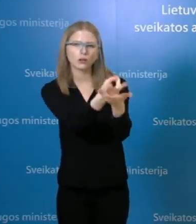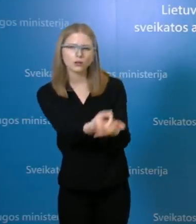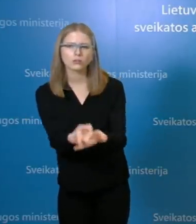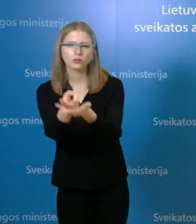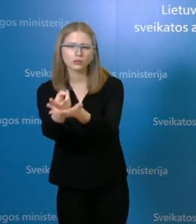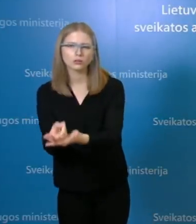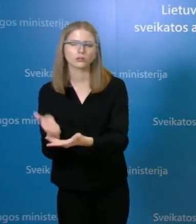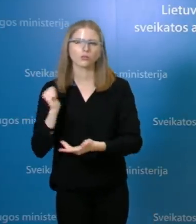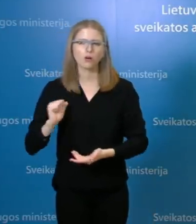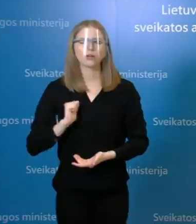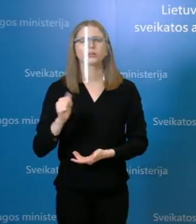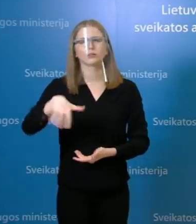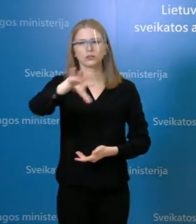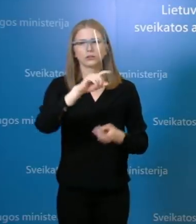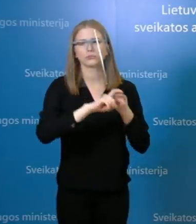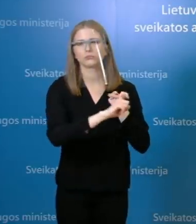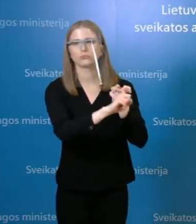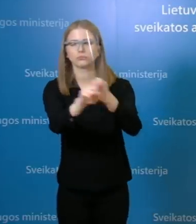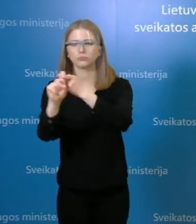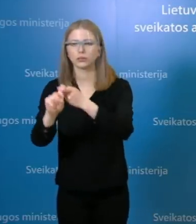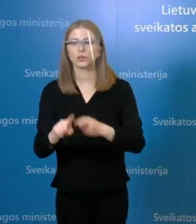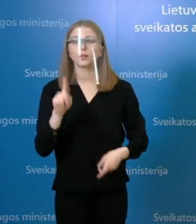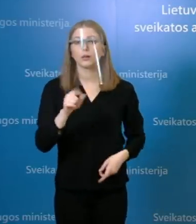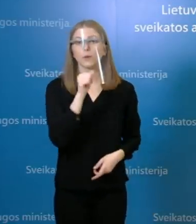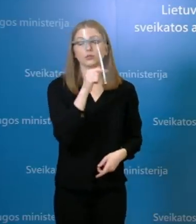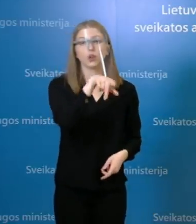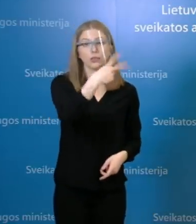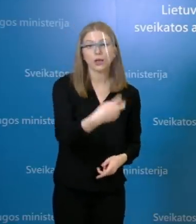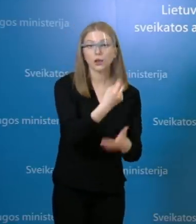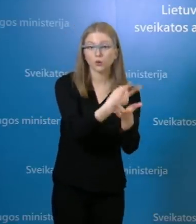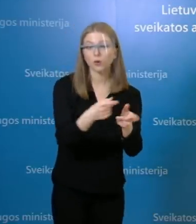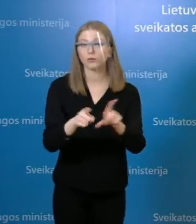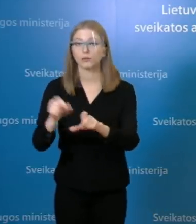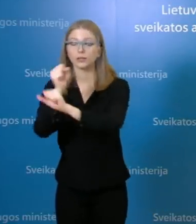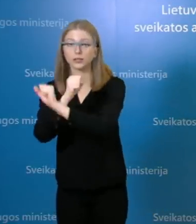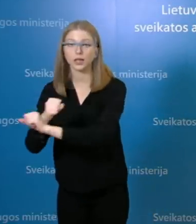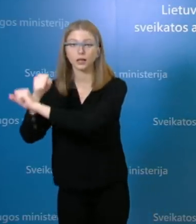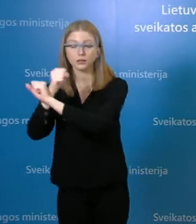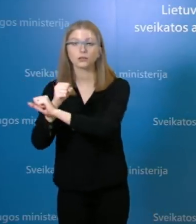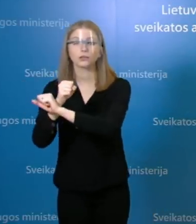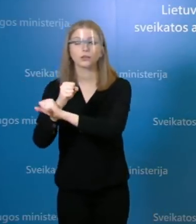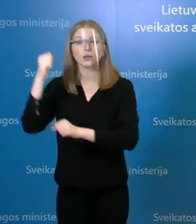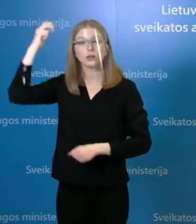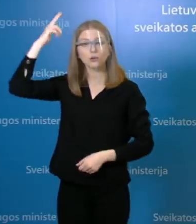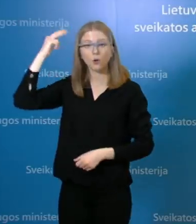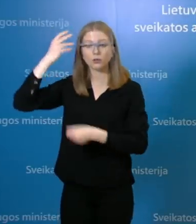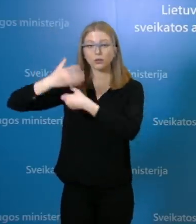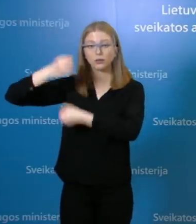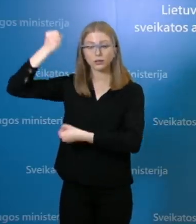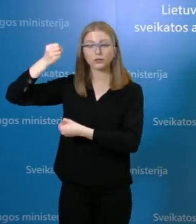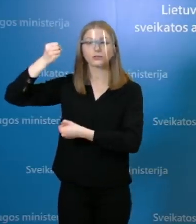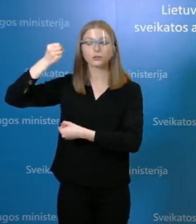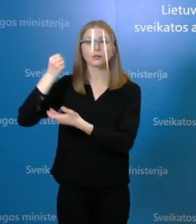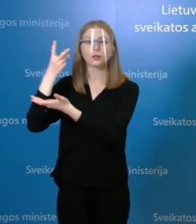Tai buvo kalbėta ir apie Vilniaus miesto klinikinę ligoninę ir apie santaros klinikas, taip pat Kauno klinikinę